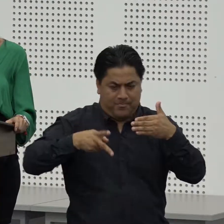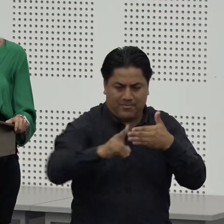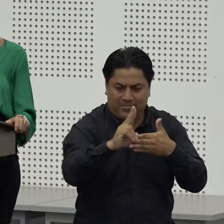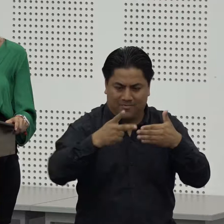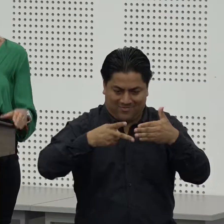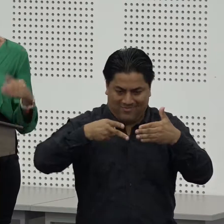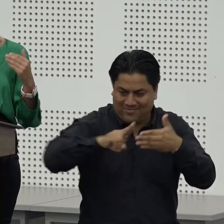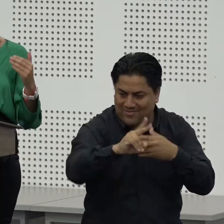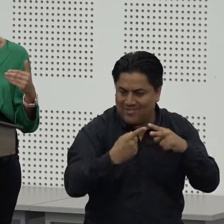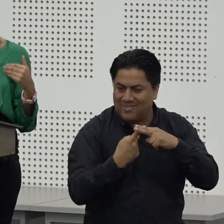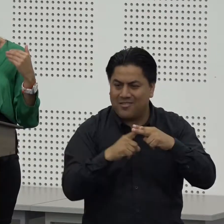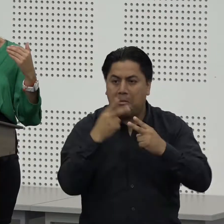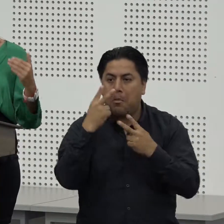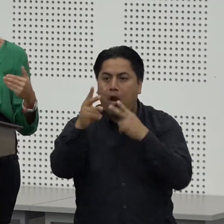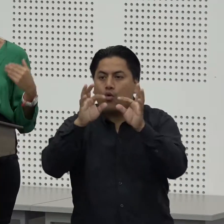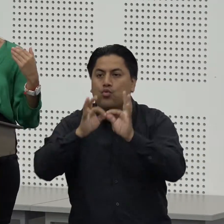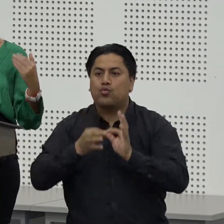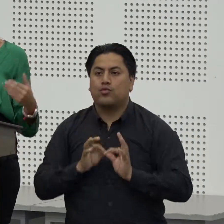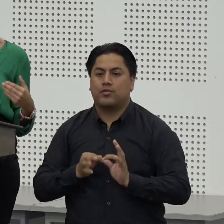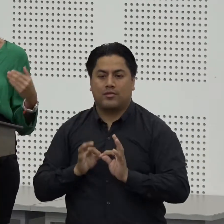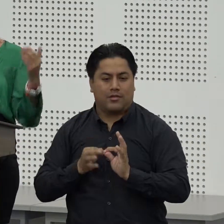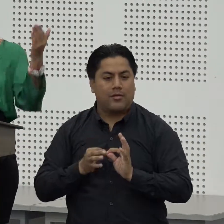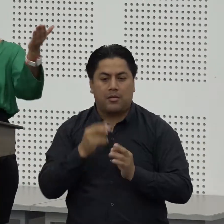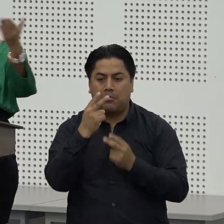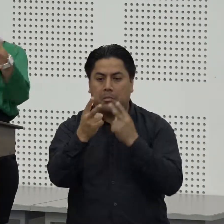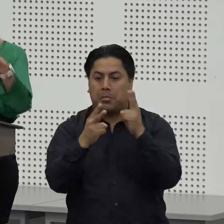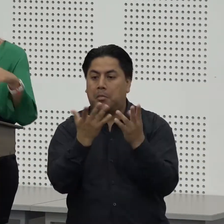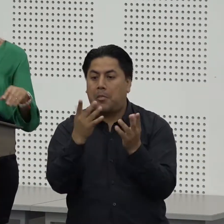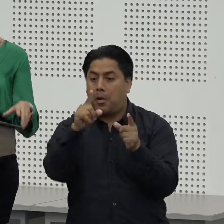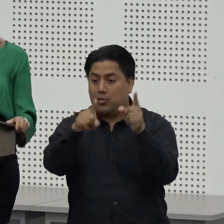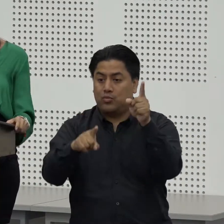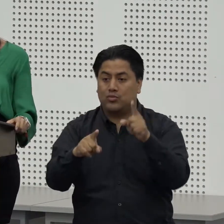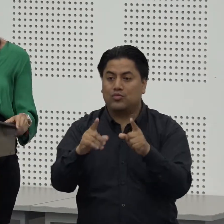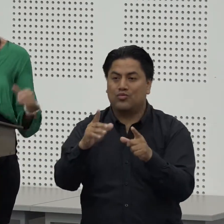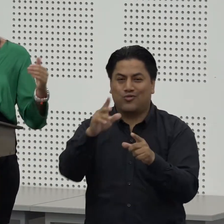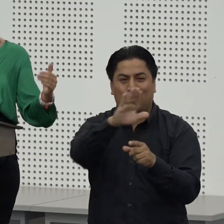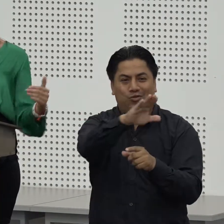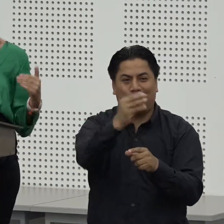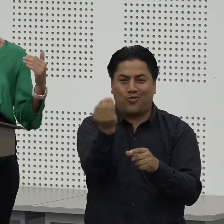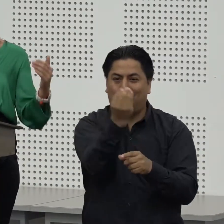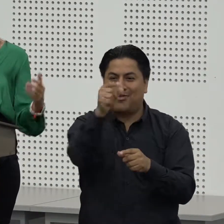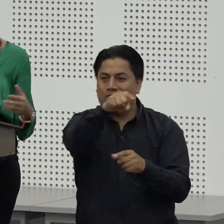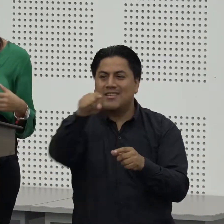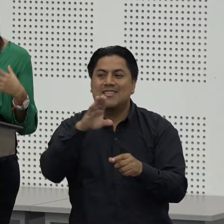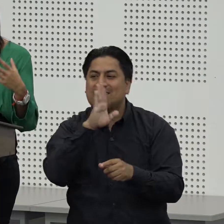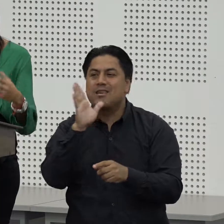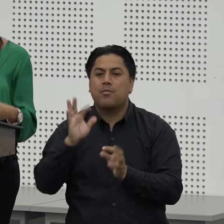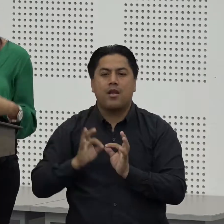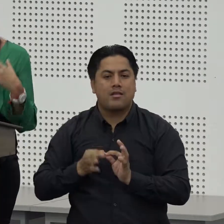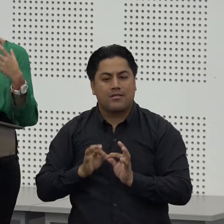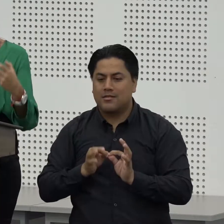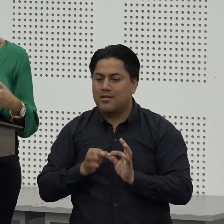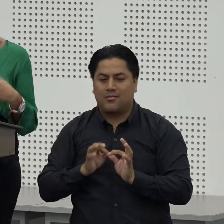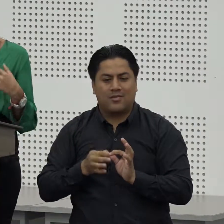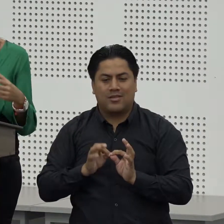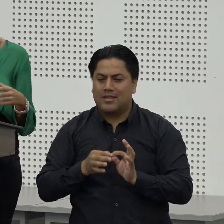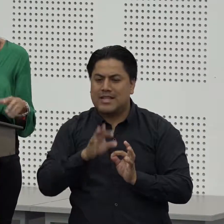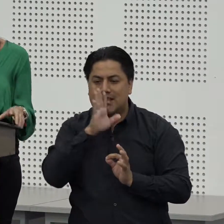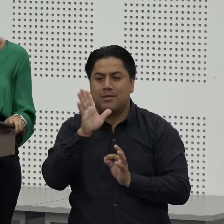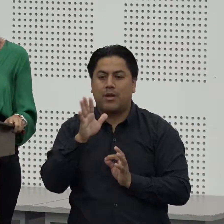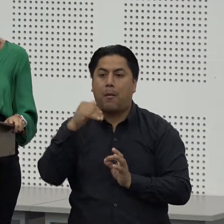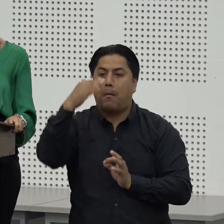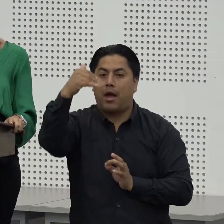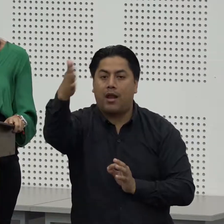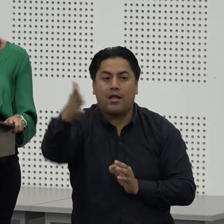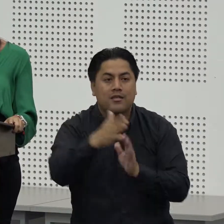intérpretes ¿no? para ustedes va a ser más habitual a los chicos que estudian acá van a ver intérpretes y les digo van ustedes también a